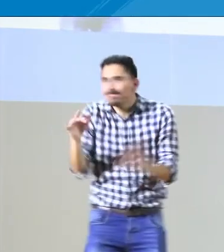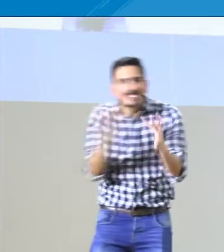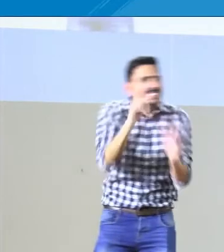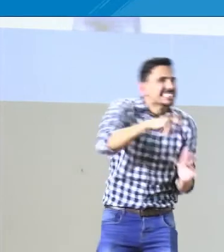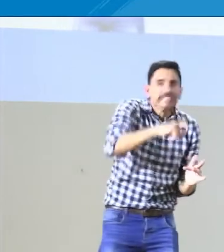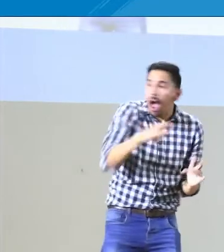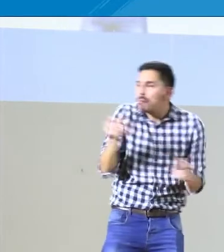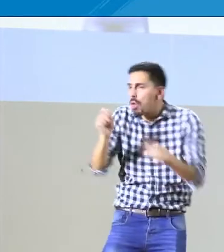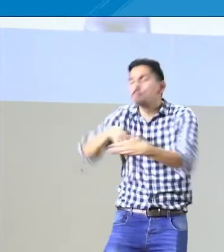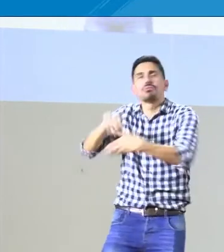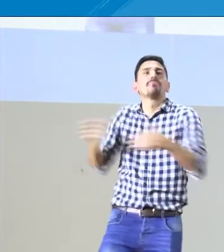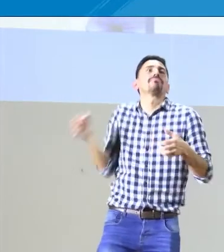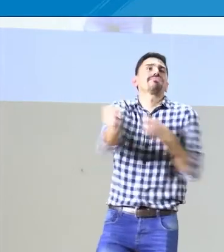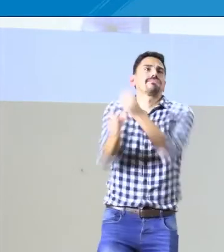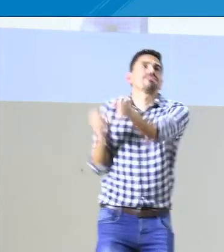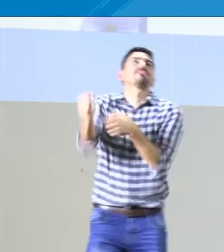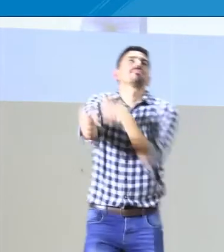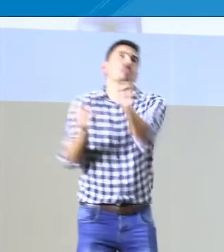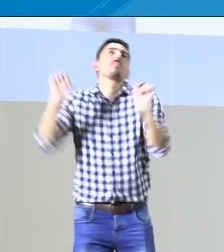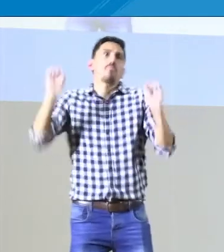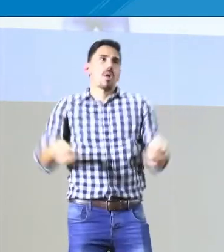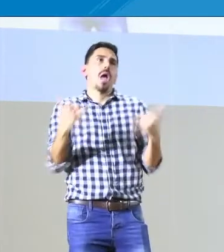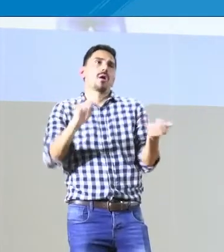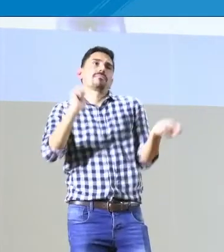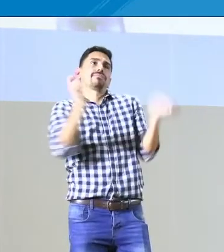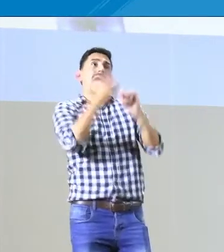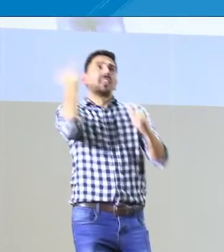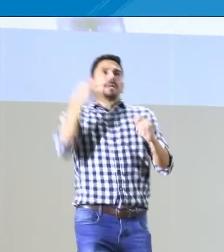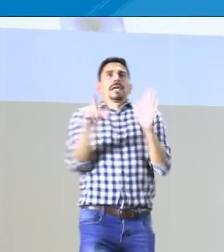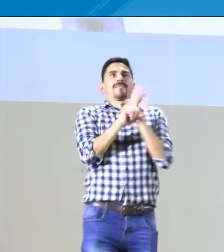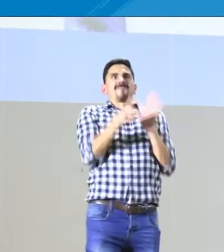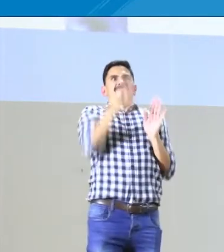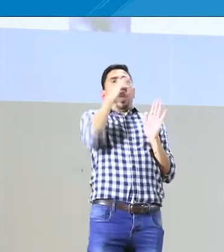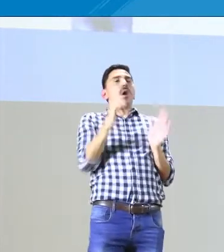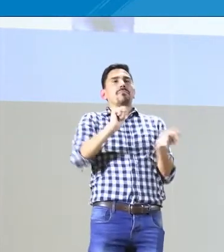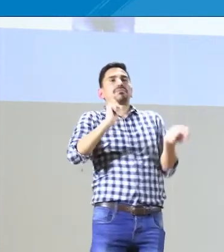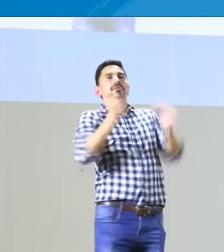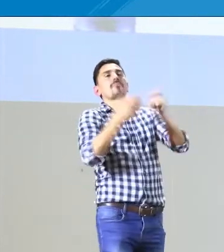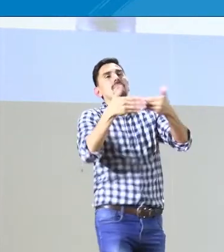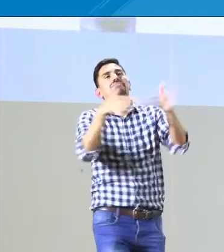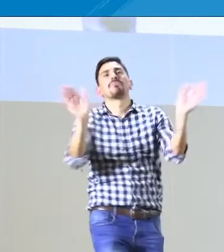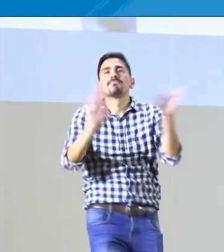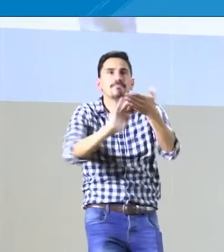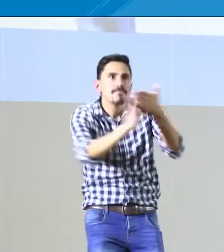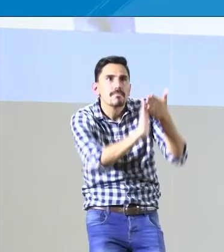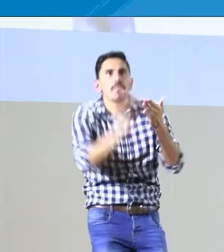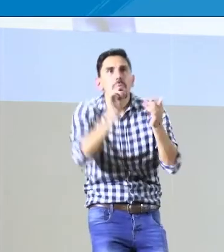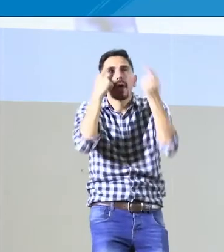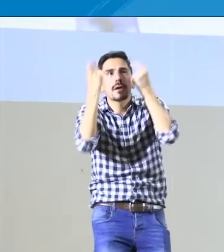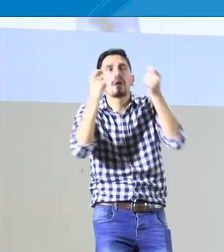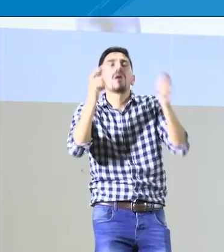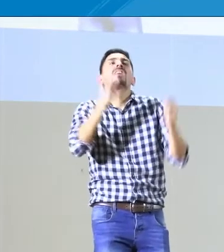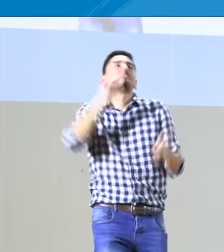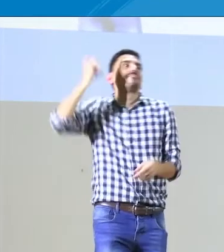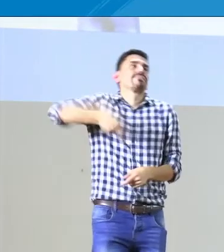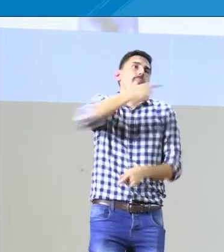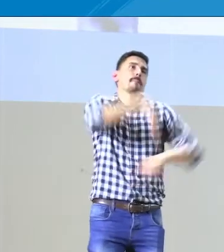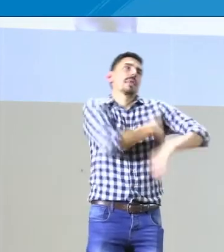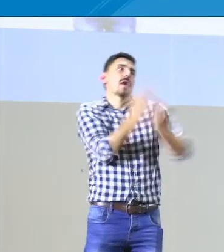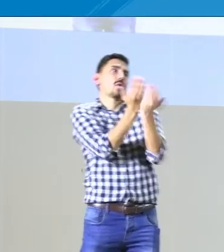educación y las instituciones quienes van a conocer cuál es la demanda y asimismo poder brindar estos profesionales